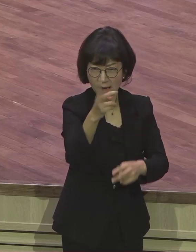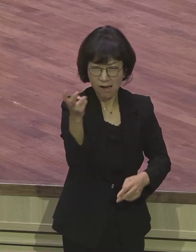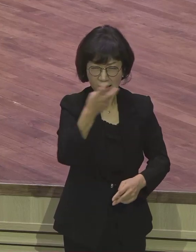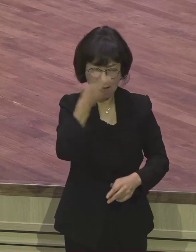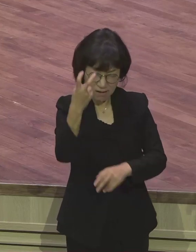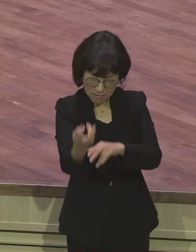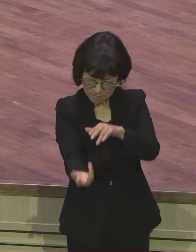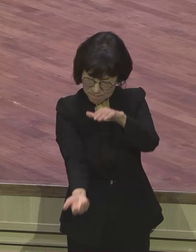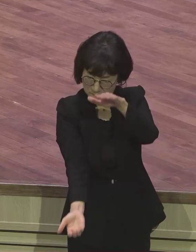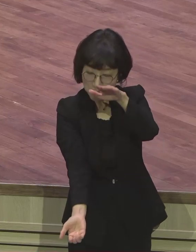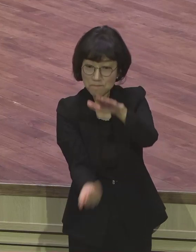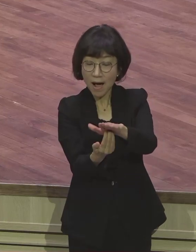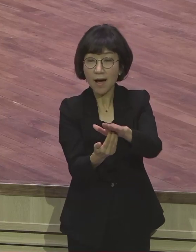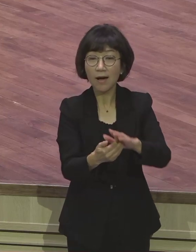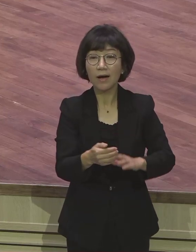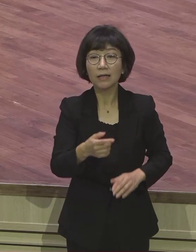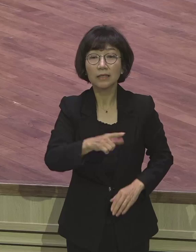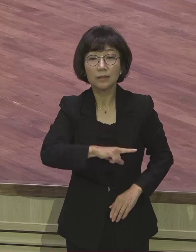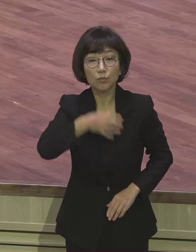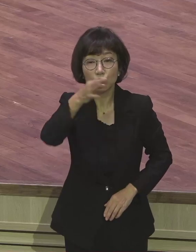그러느냐 딥스마트라 그래요 그러니까